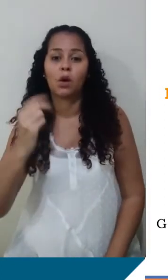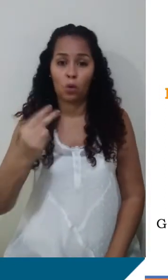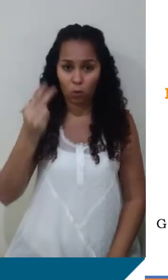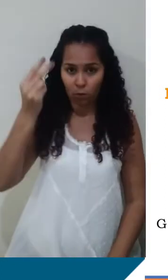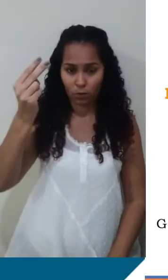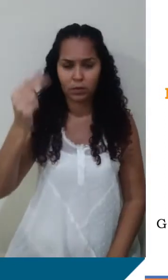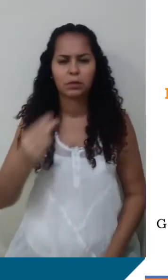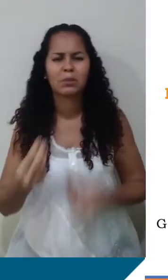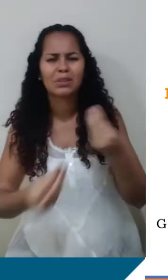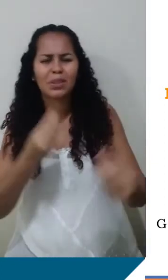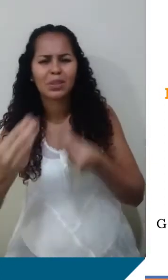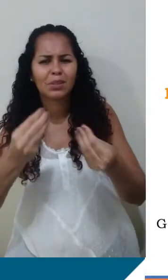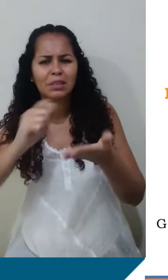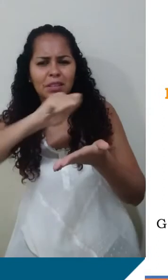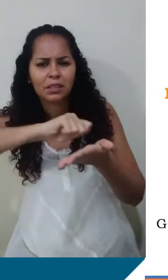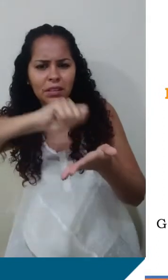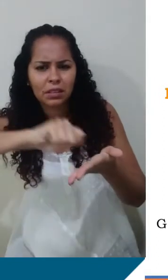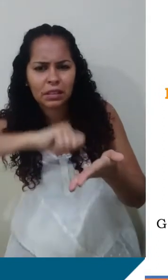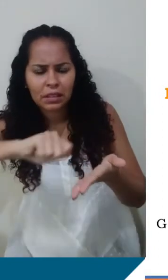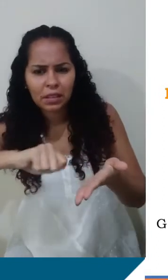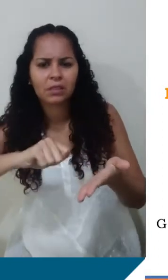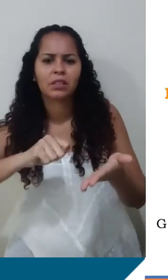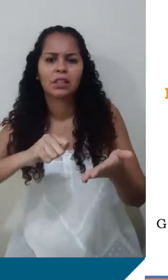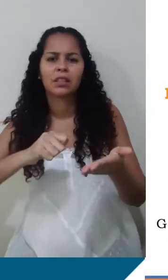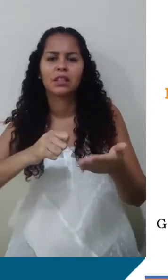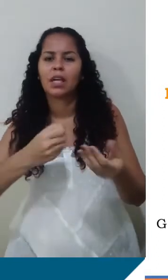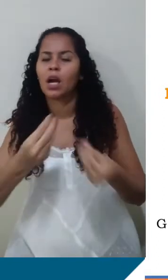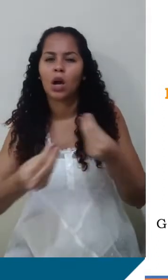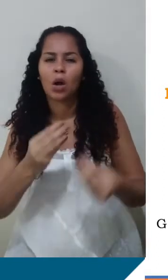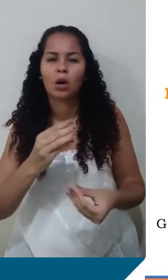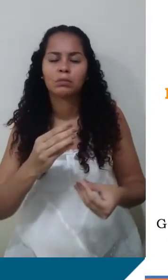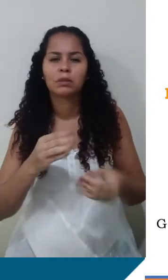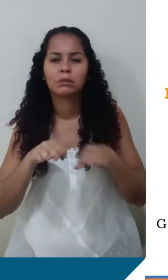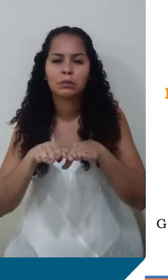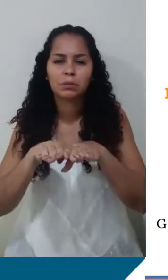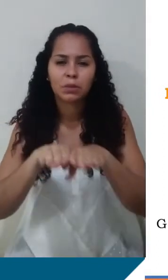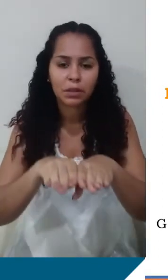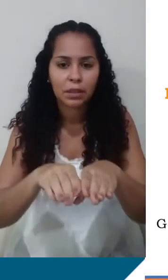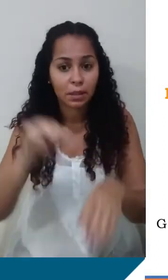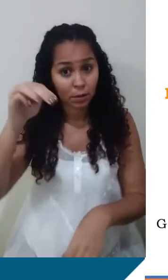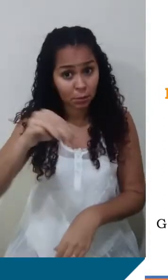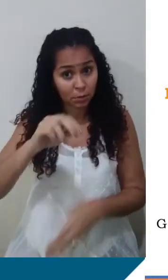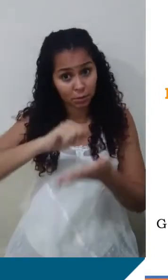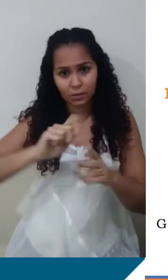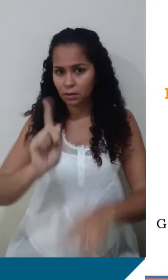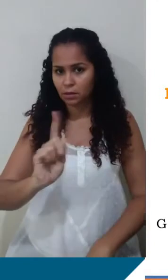escreveria isso, né? Proporcional e tal, não é deste modo. Matematicamente não é assim. Eu já lhe